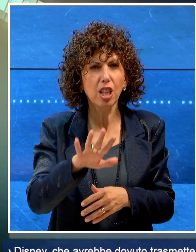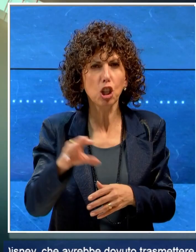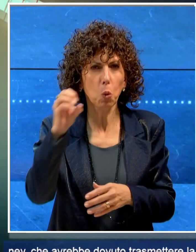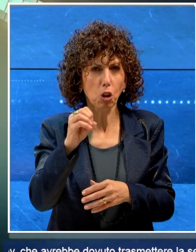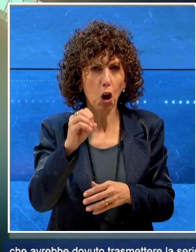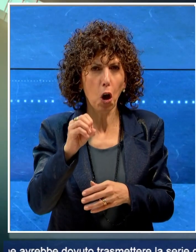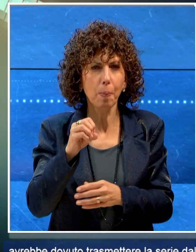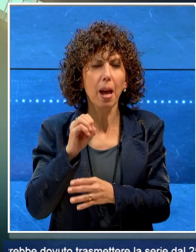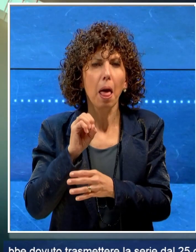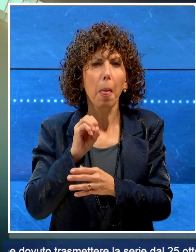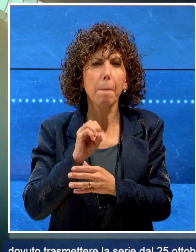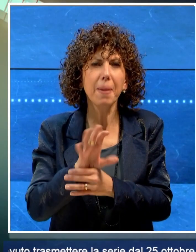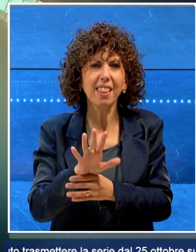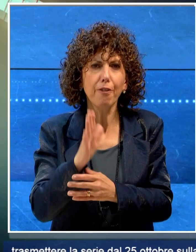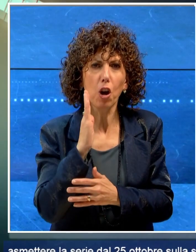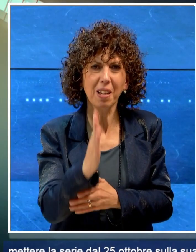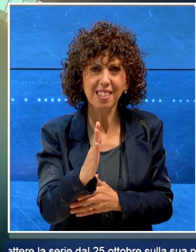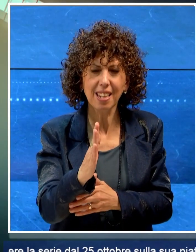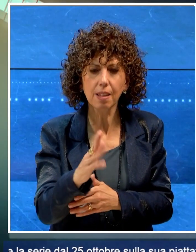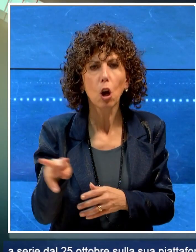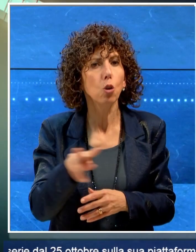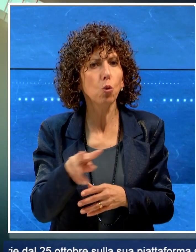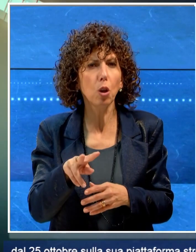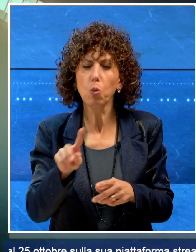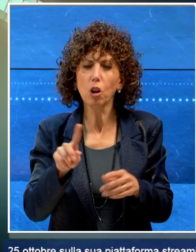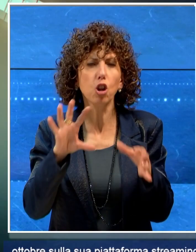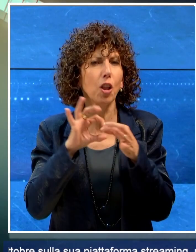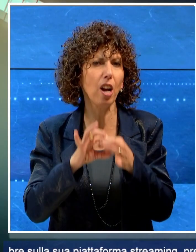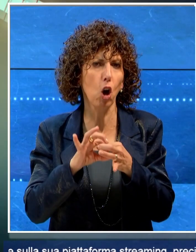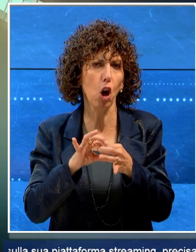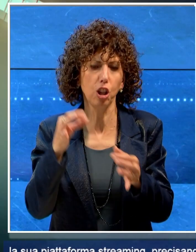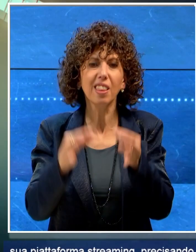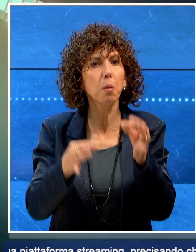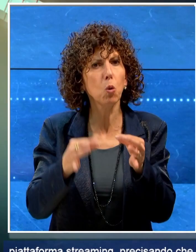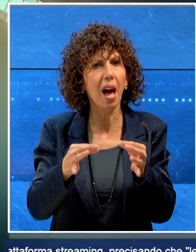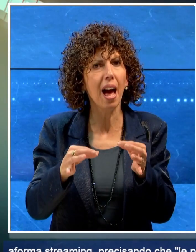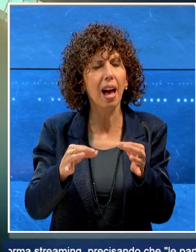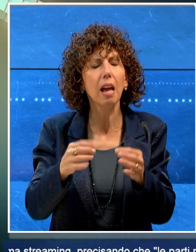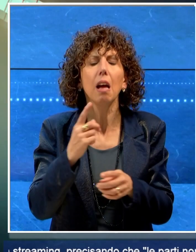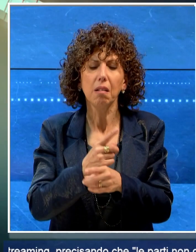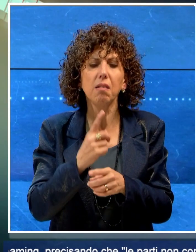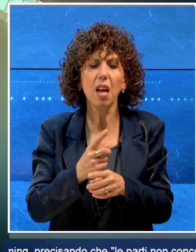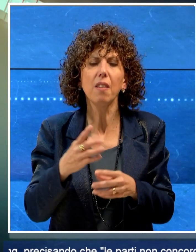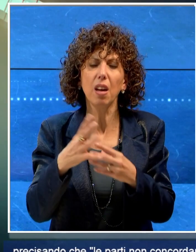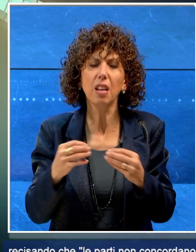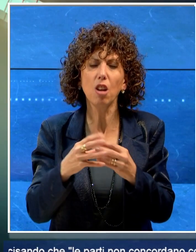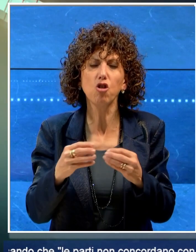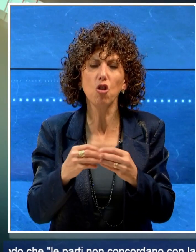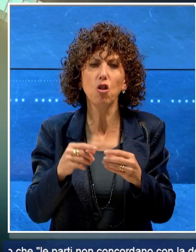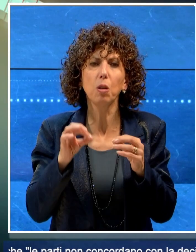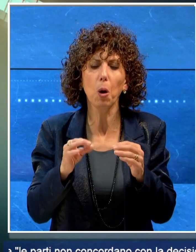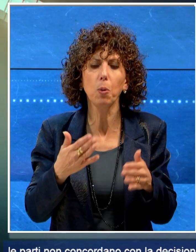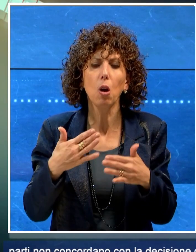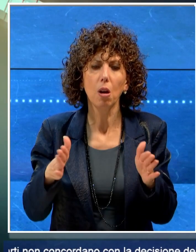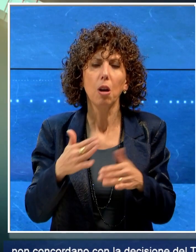streaming, precisando che le parti non concordano con la decisione del Tribunale e faranno valere le proprie ragioni nelle sedi